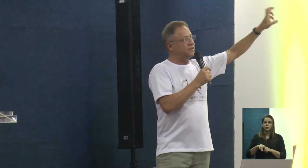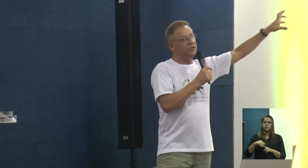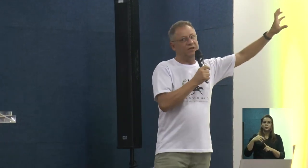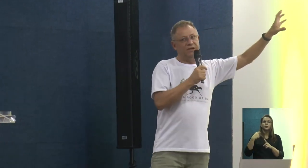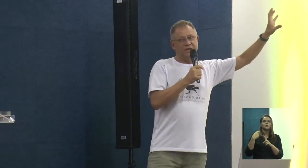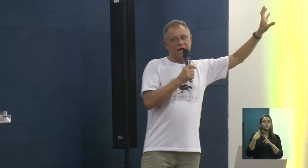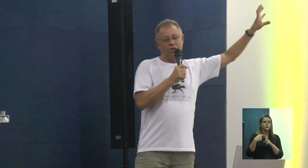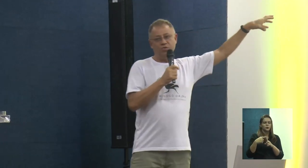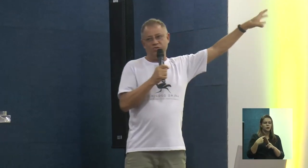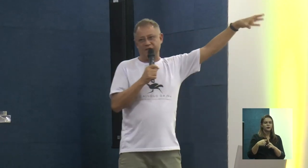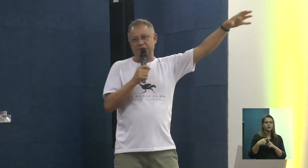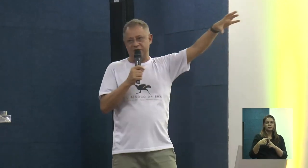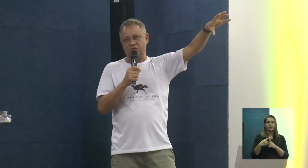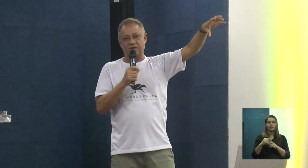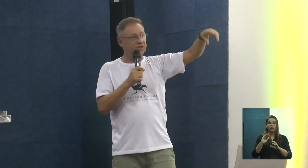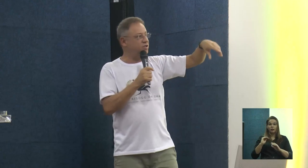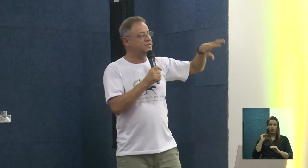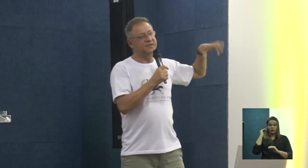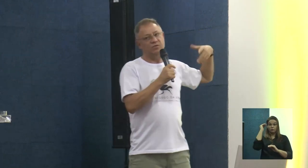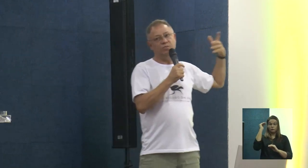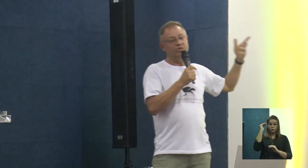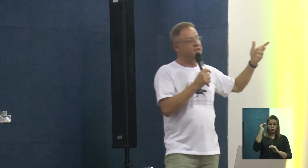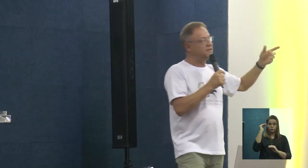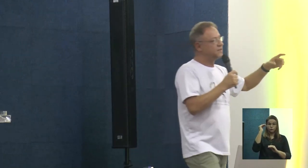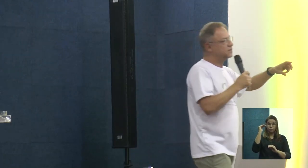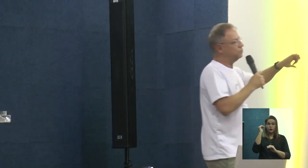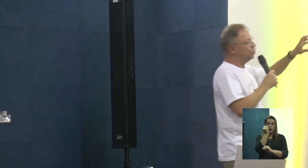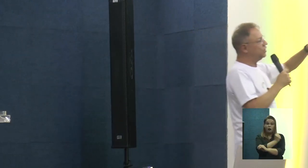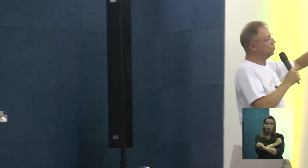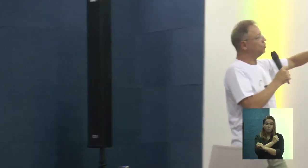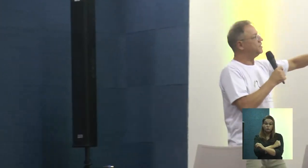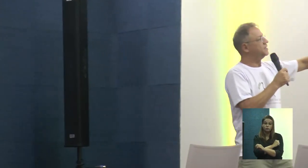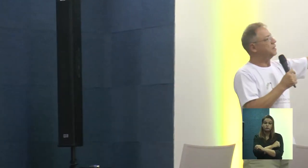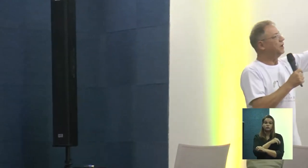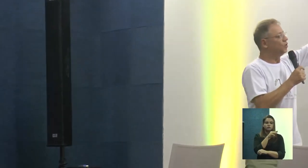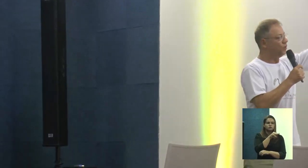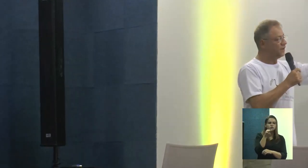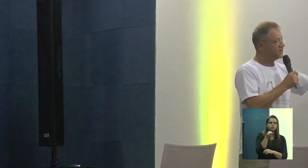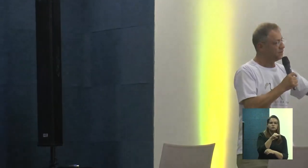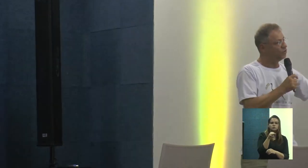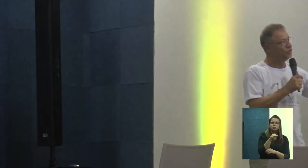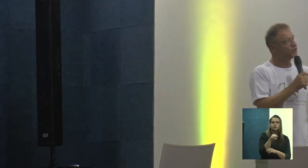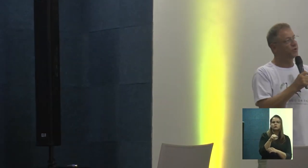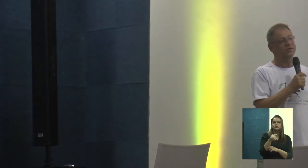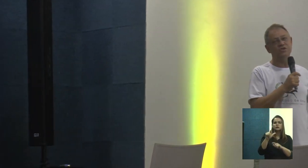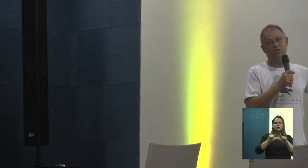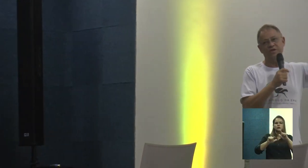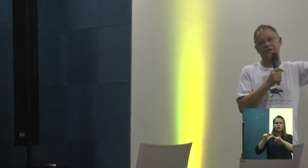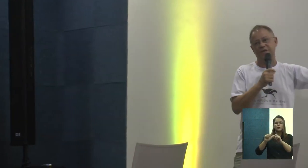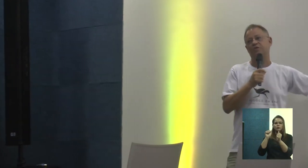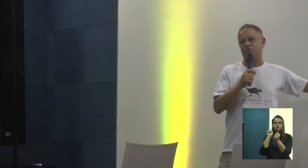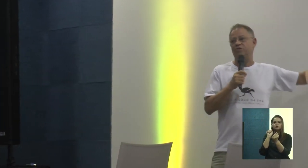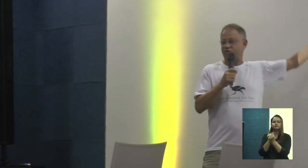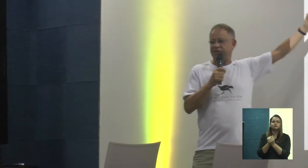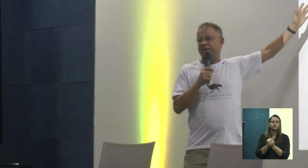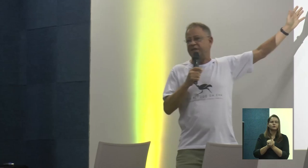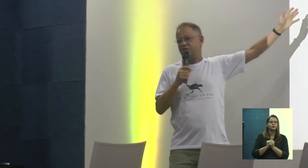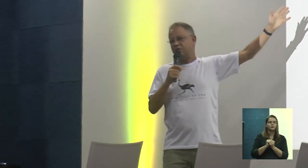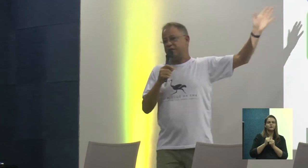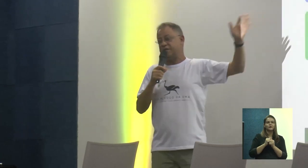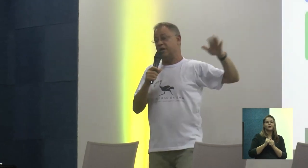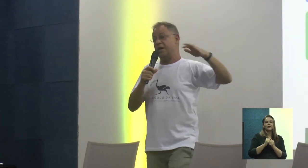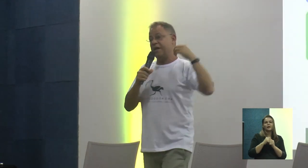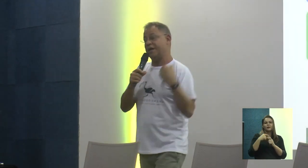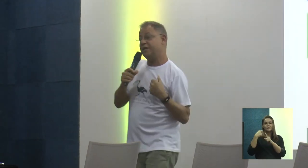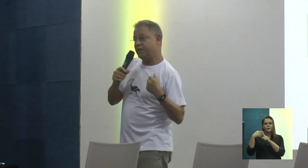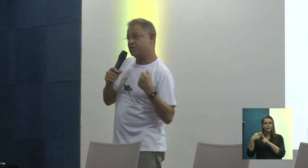todos eles. Tem alunos, né? Tem estudantes que são bolsistas, monitores que trabalham com eles e os professores que cuidam de cada